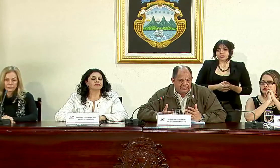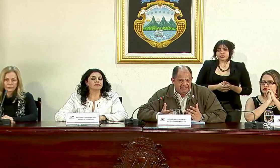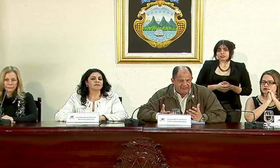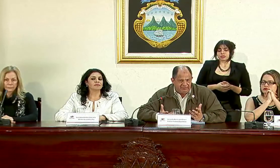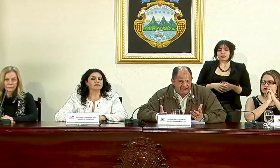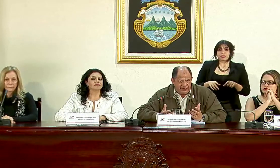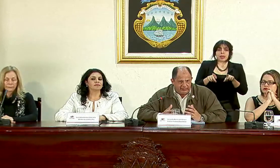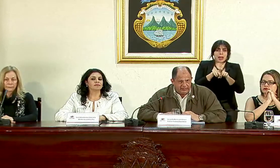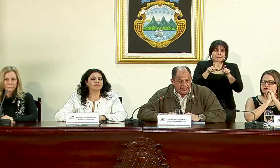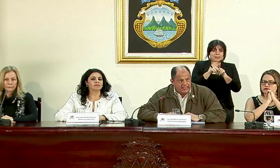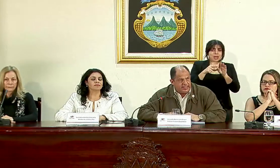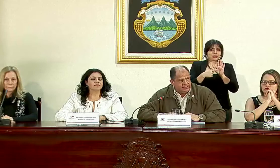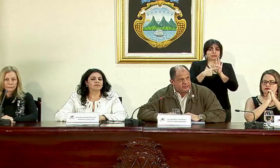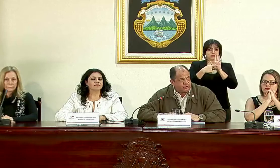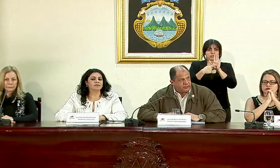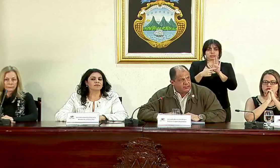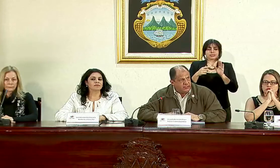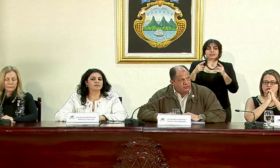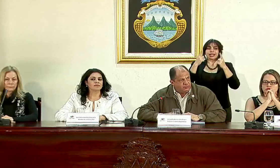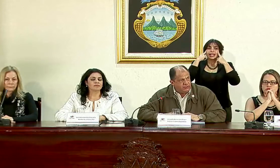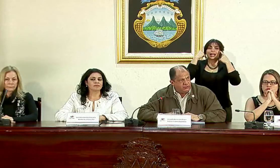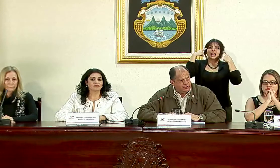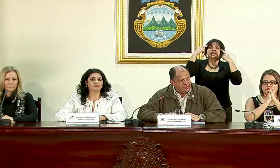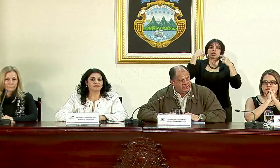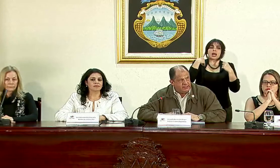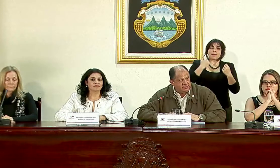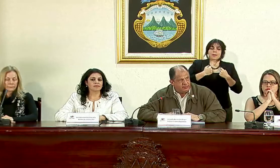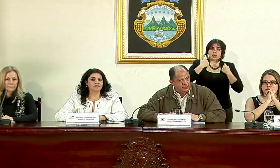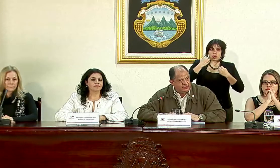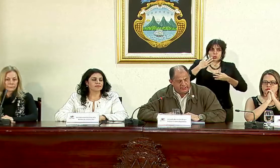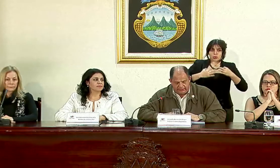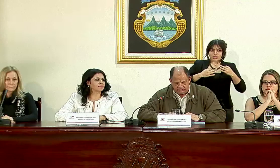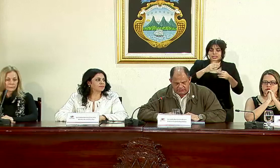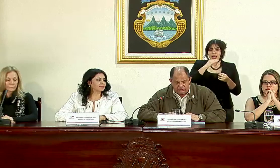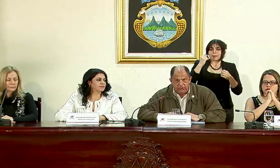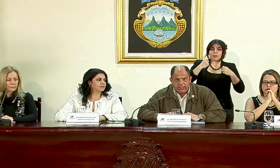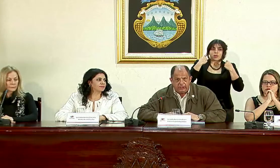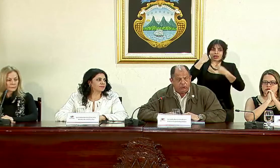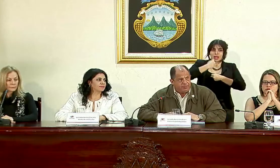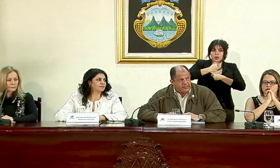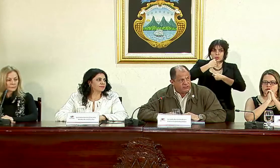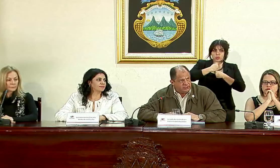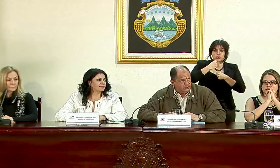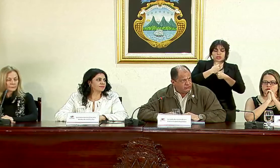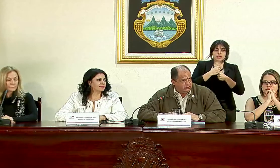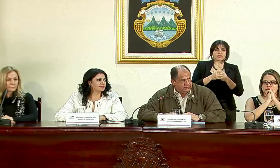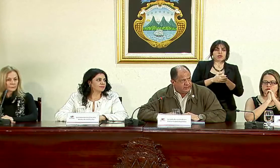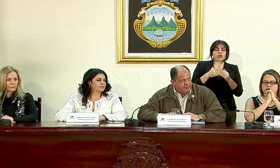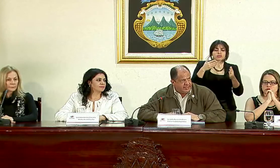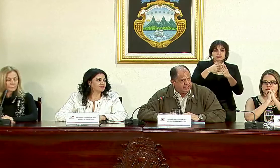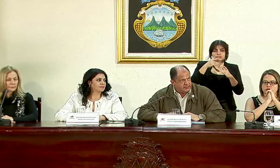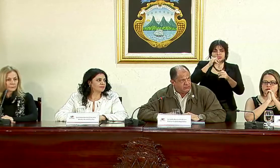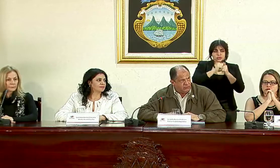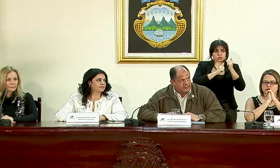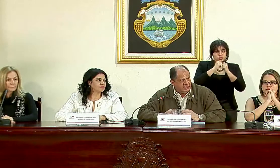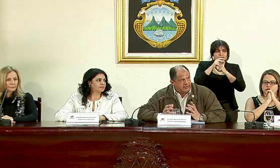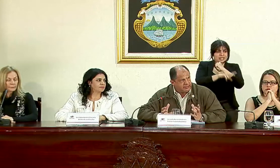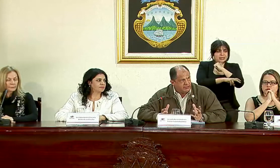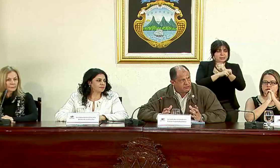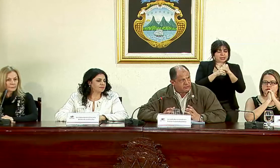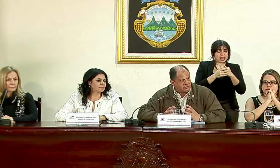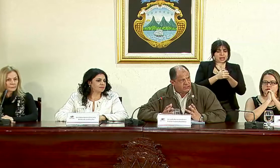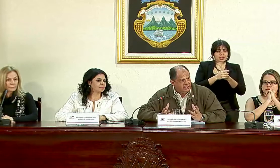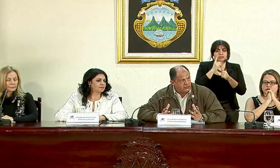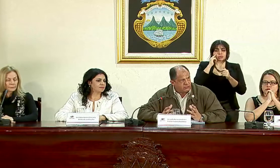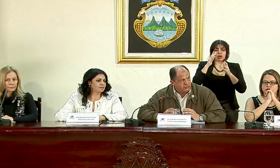también refleja el éxito que ha tenido el poder judicial y el poder ejecutivo golpeando las estructuras criminales lo cual deja